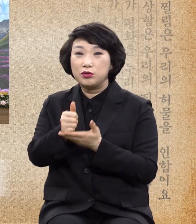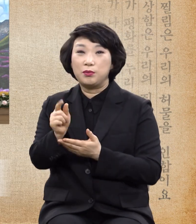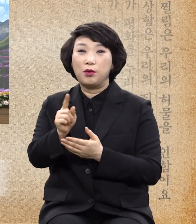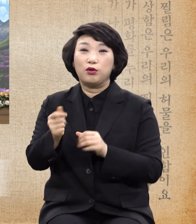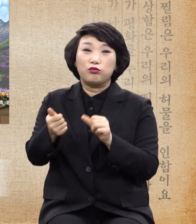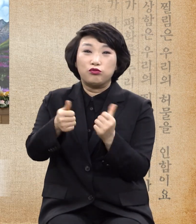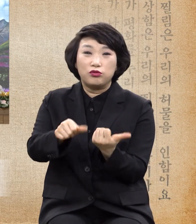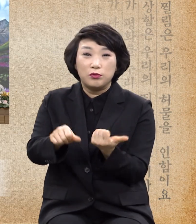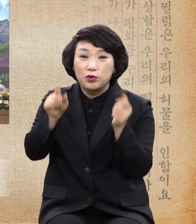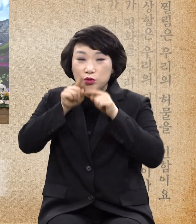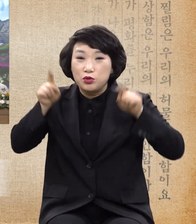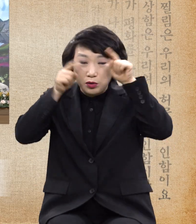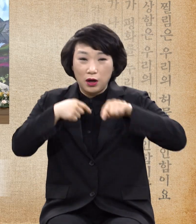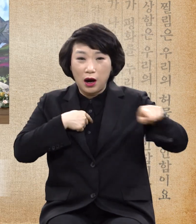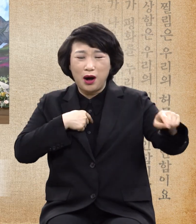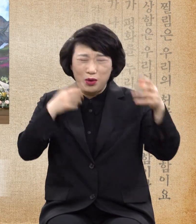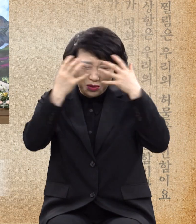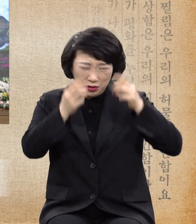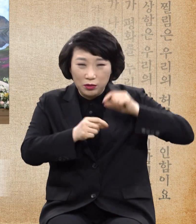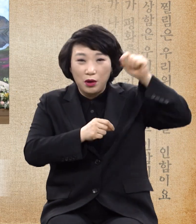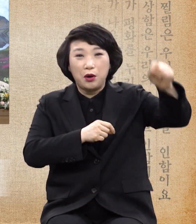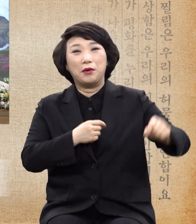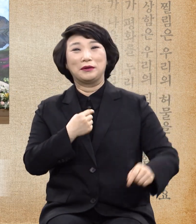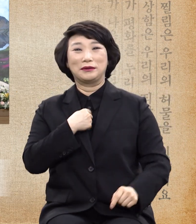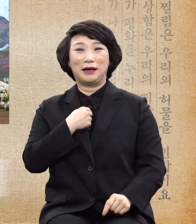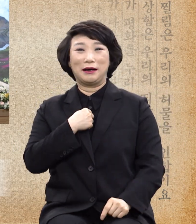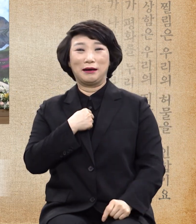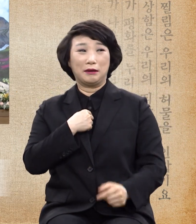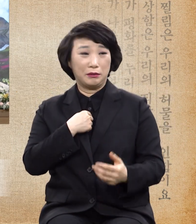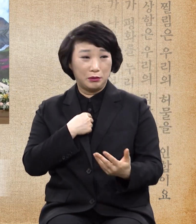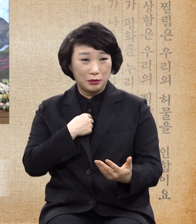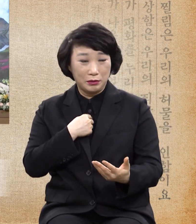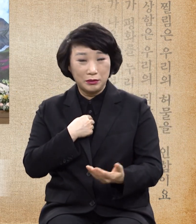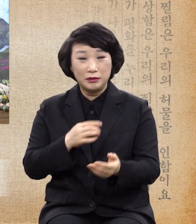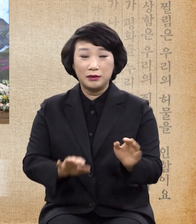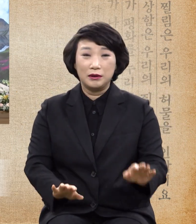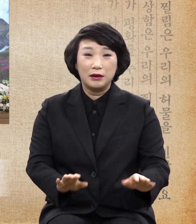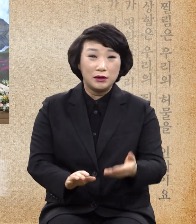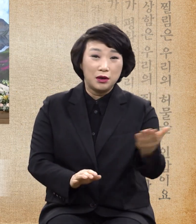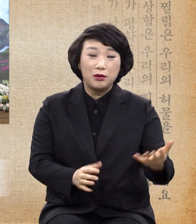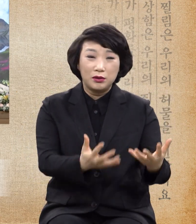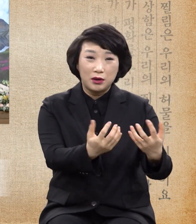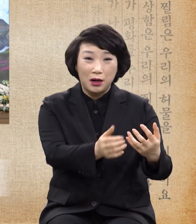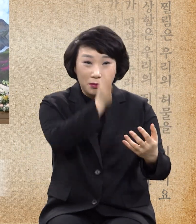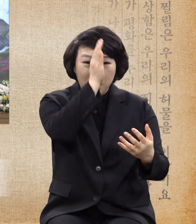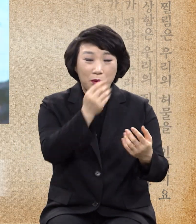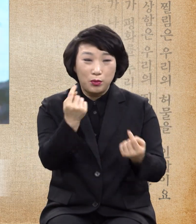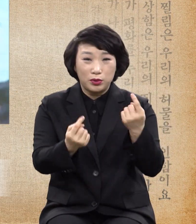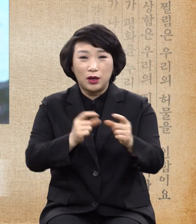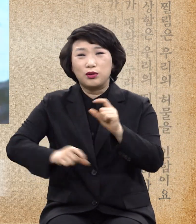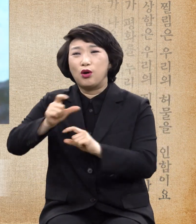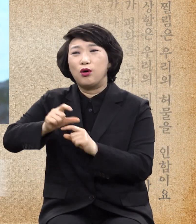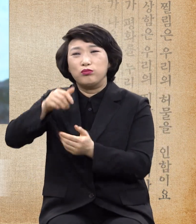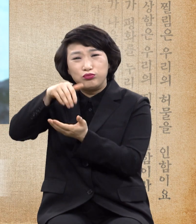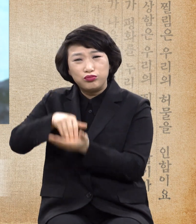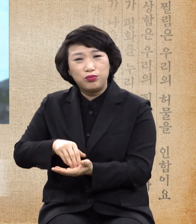지옥에서 영원히 고통받네 나 환자보다 더 큰 것이 죄요 근데